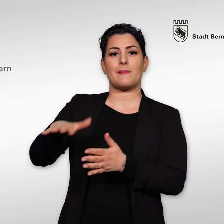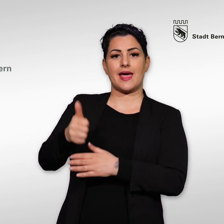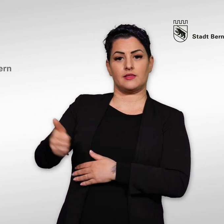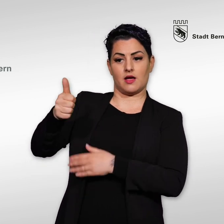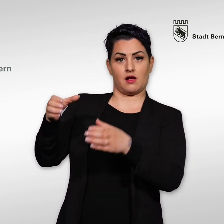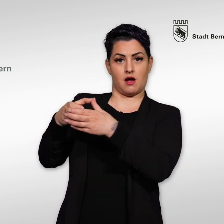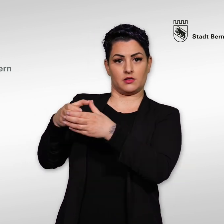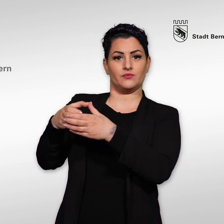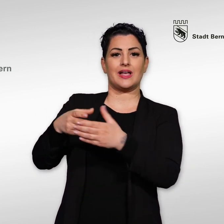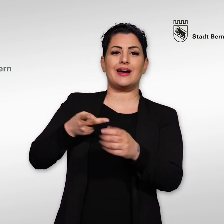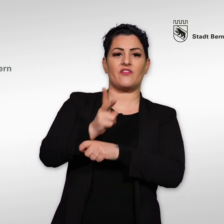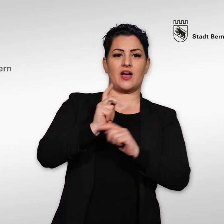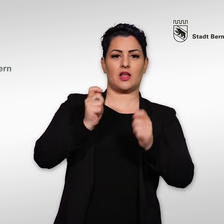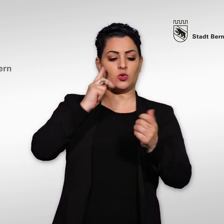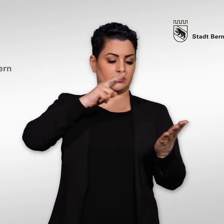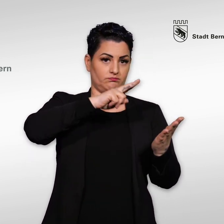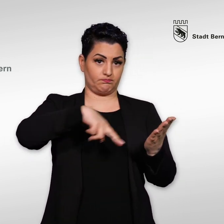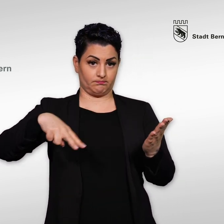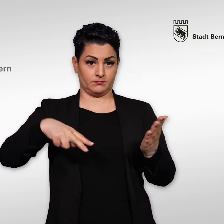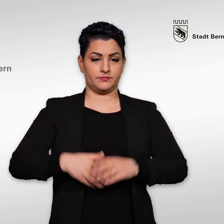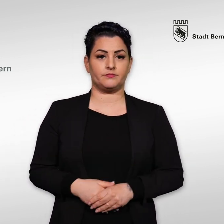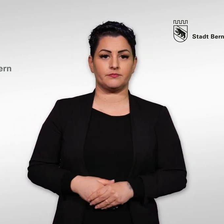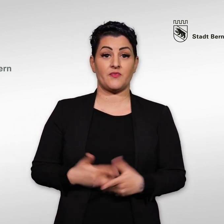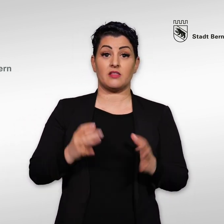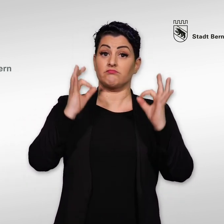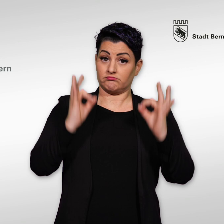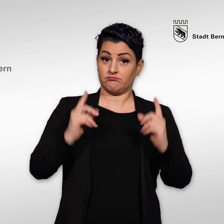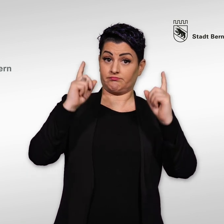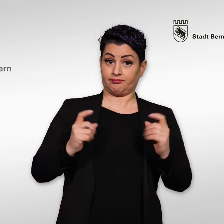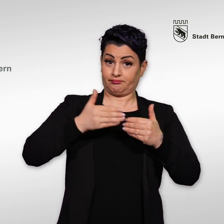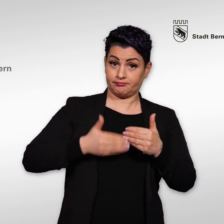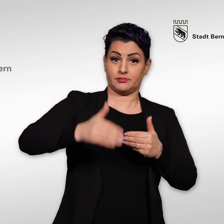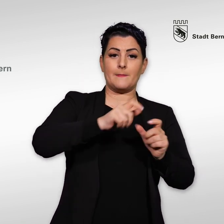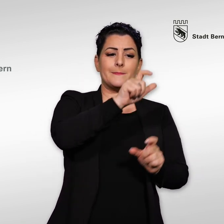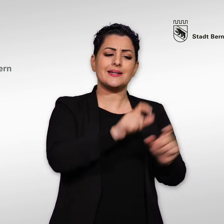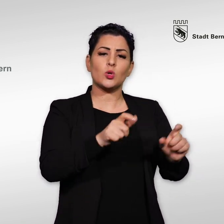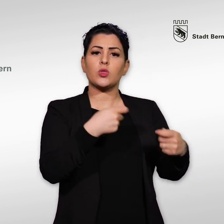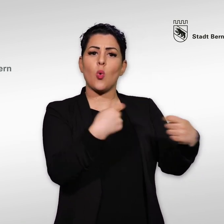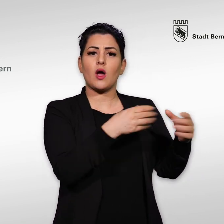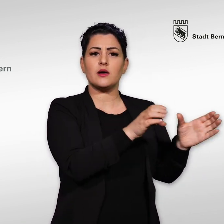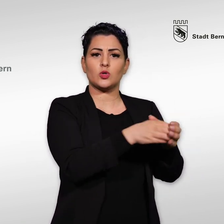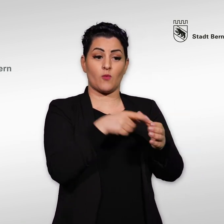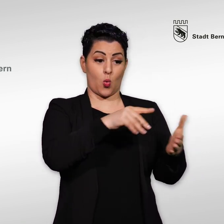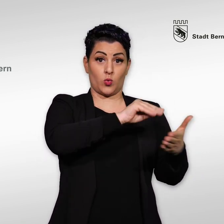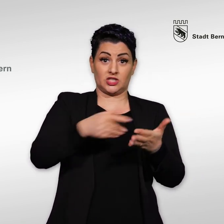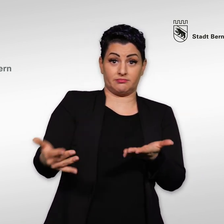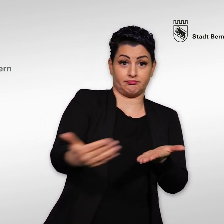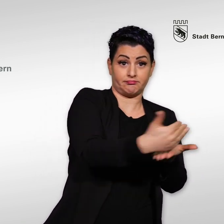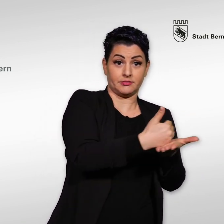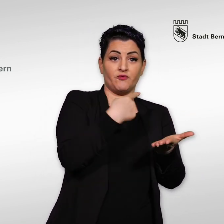Unterschriften gesammelt wurden. 5. oder Organisationen, die Unterschriften für das Referendum gesammelt haben,